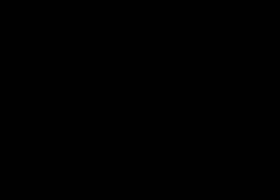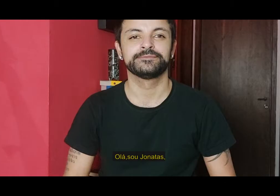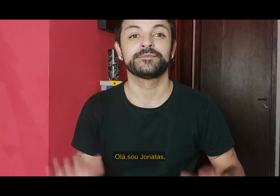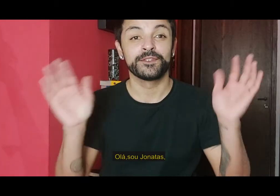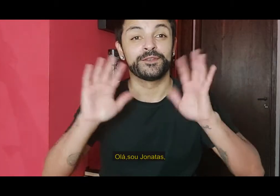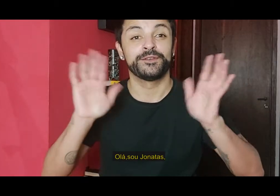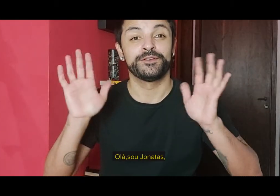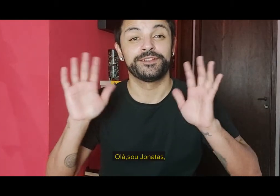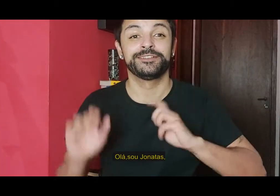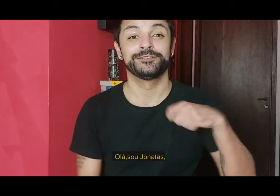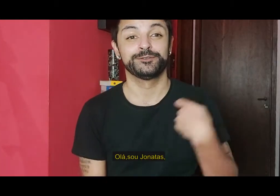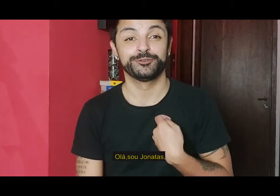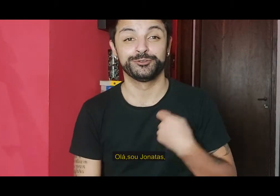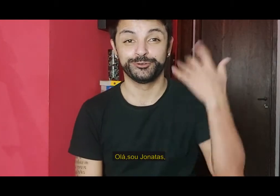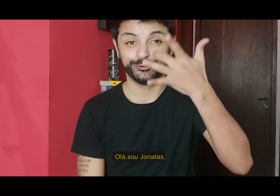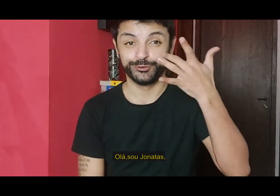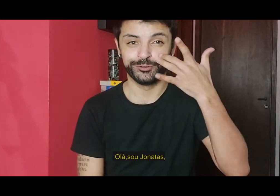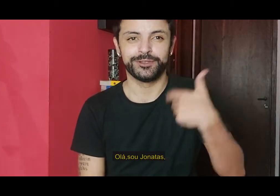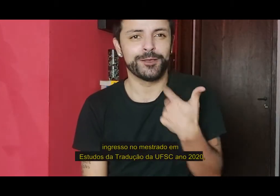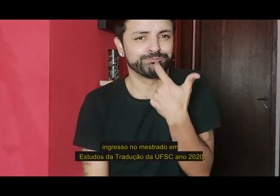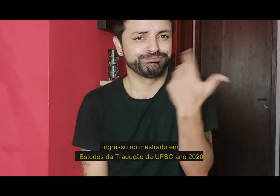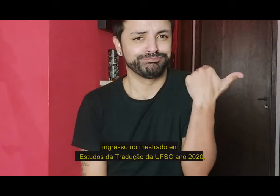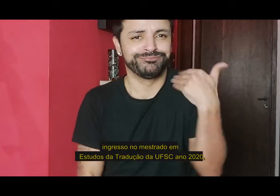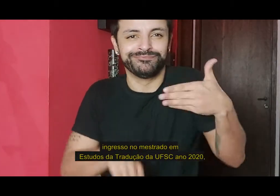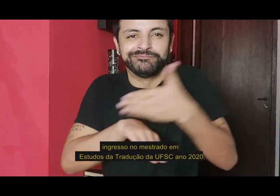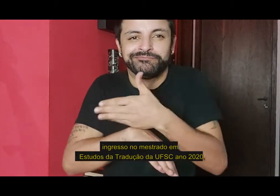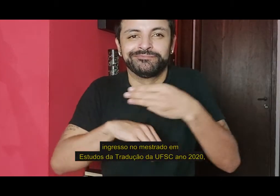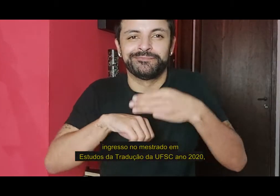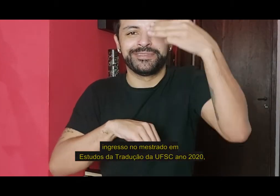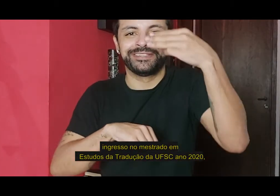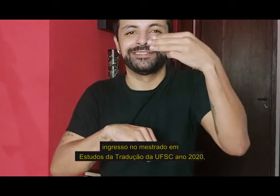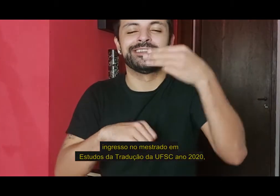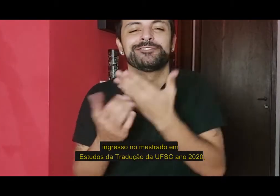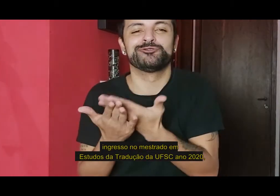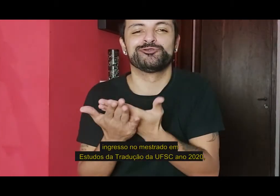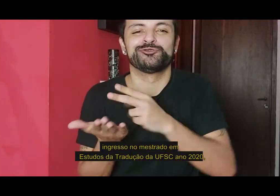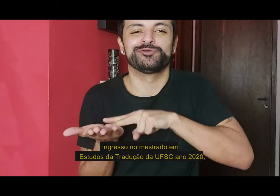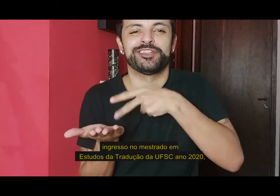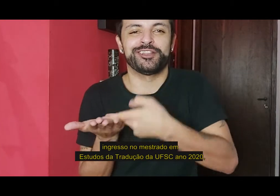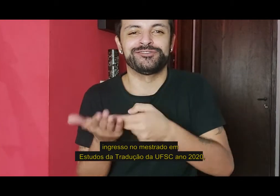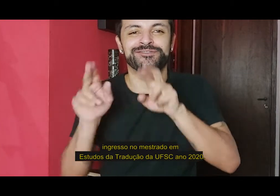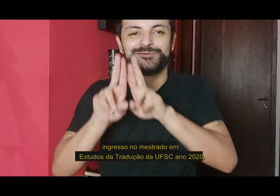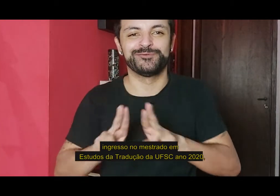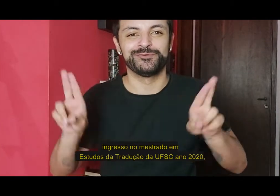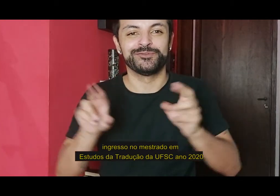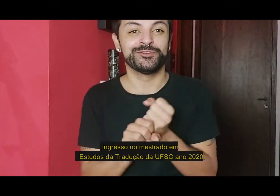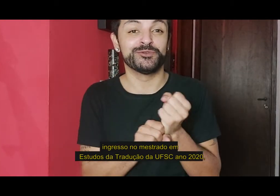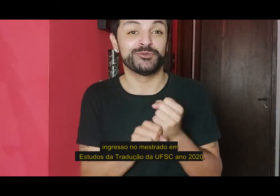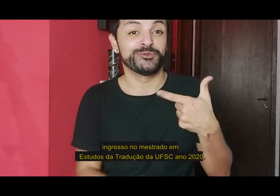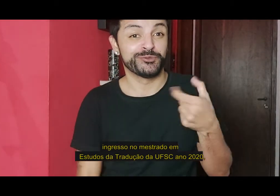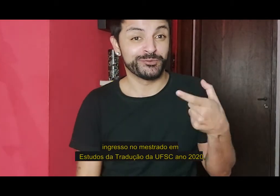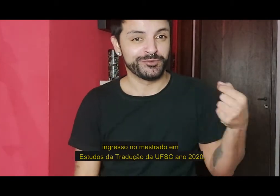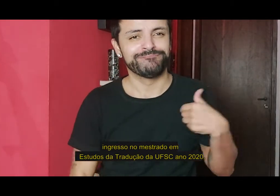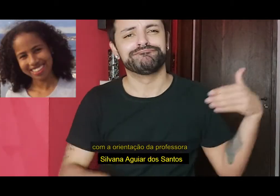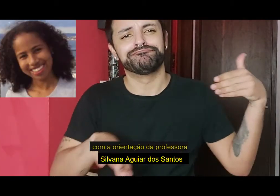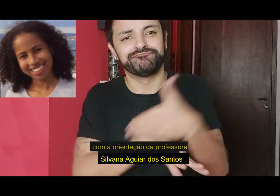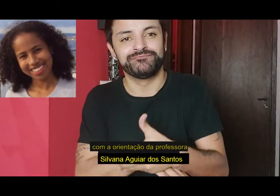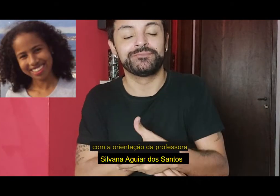Olá, eu sou o Jonatas, ingresso no mestrado em estudos da tradução da UFSC, ano de 2020,